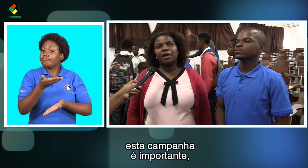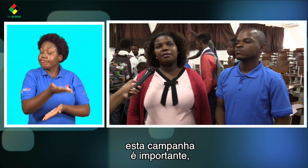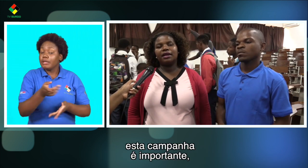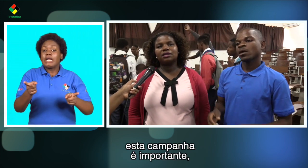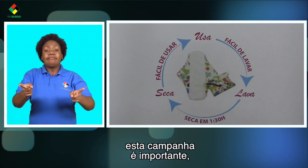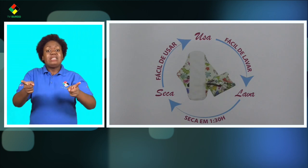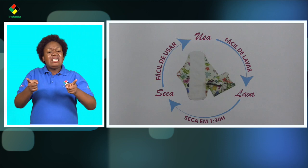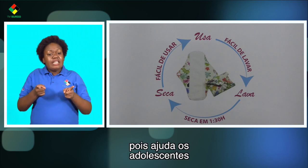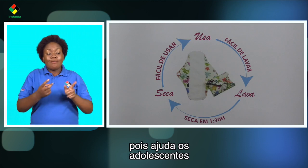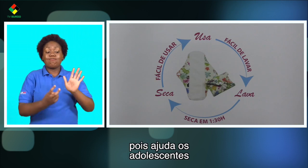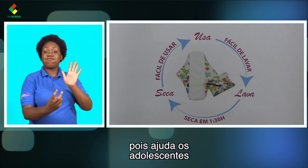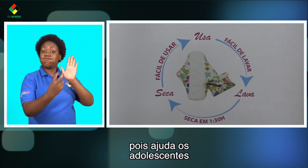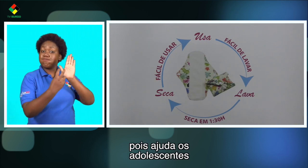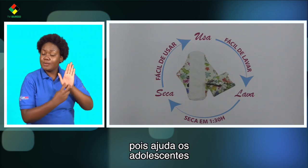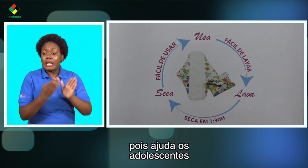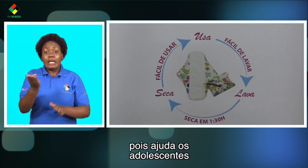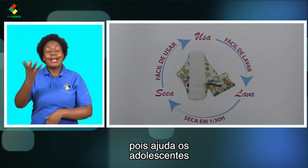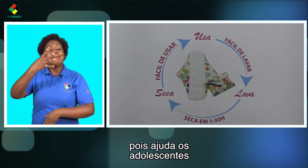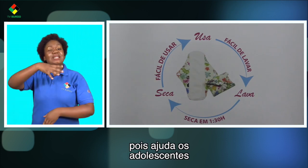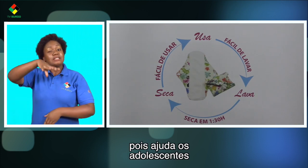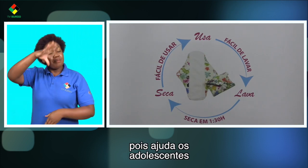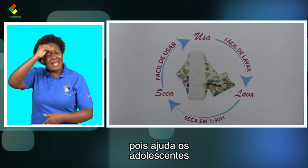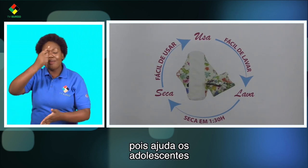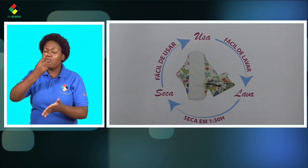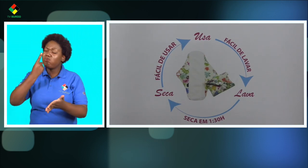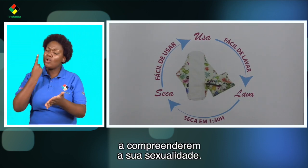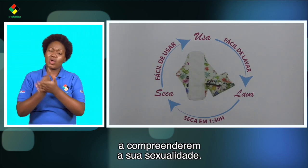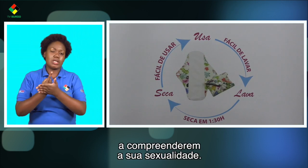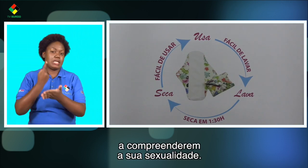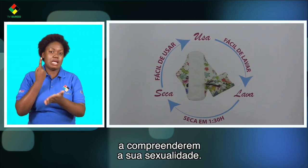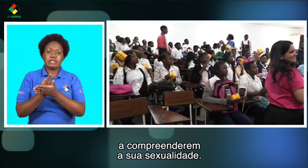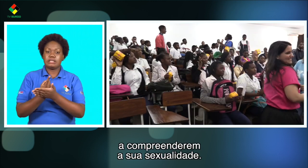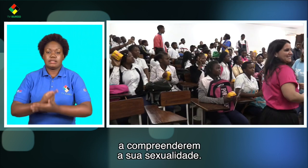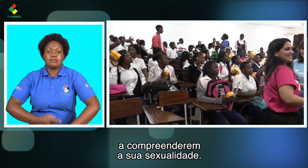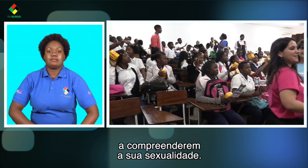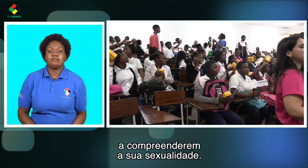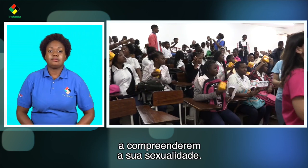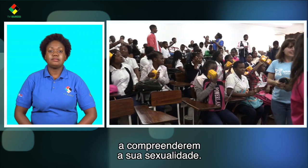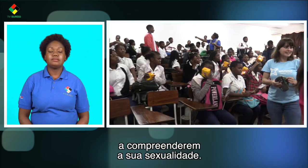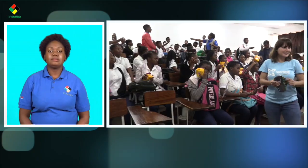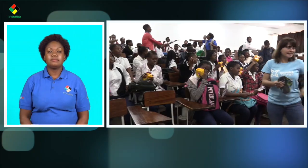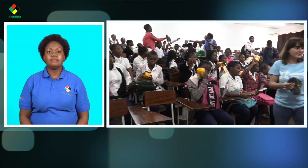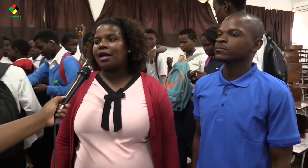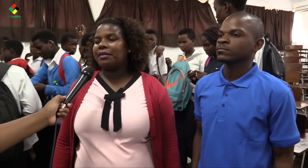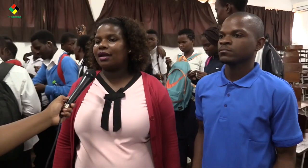importante pois ajuda os adolescentes a compreenderem a sua sexualidade Para